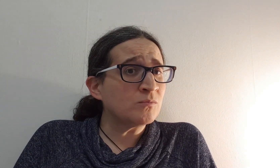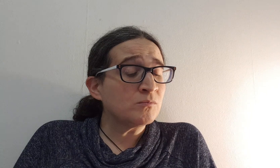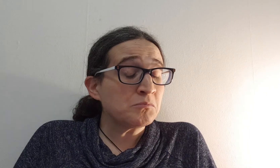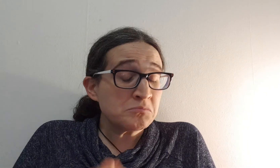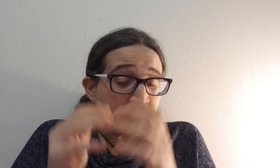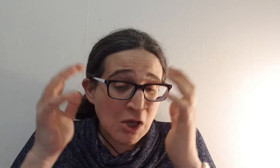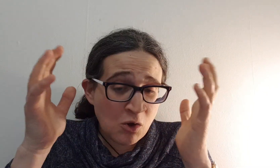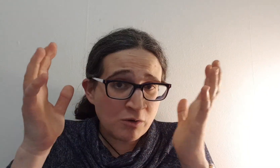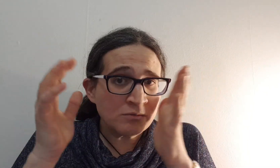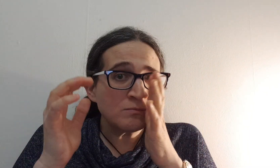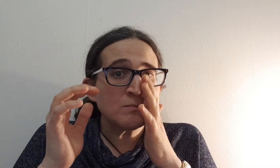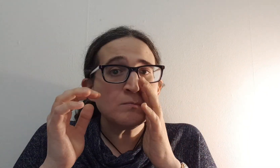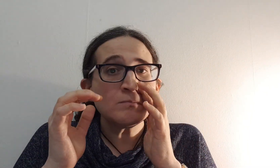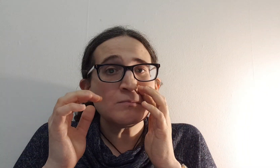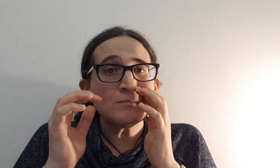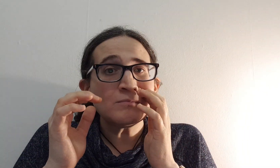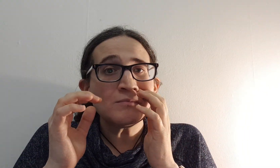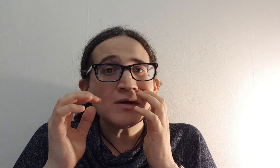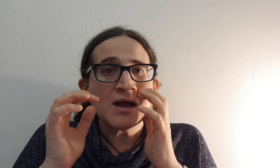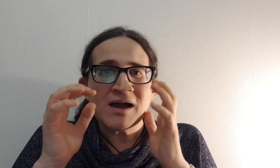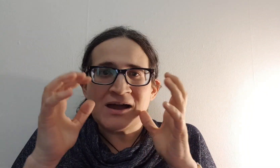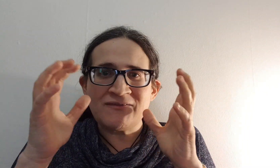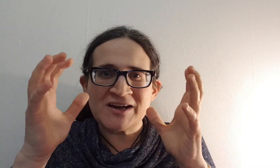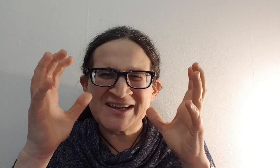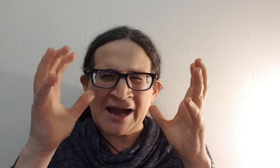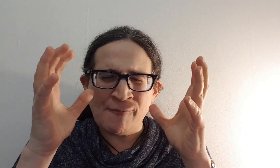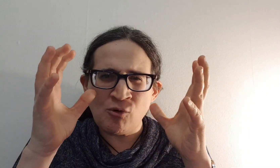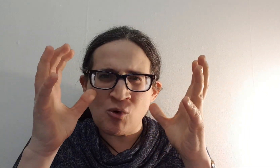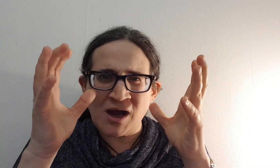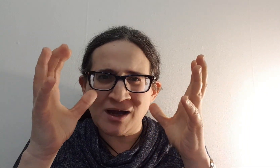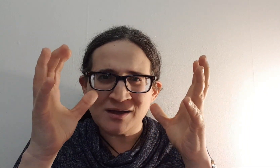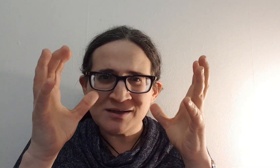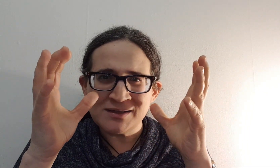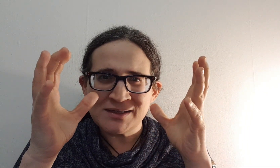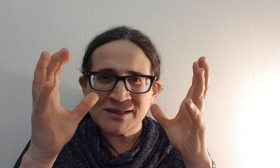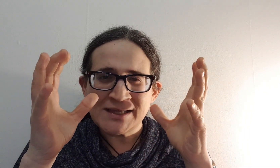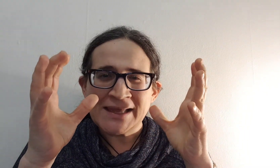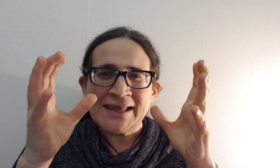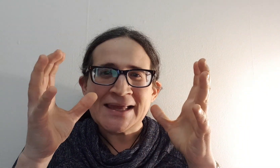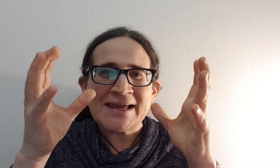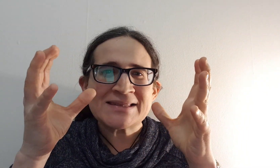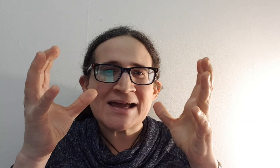נכון אבל אני גם רואה את